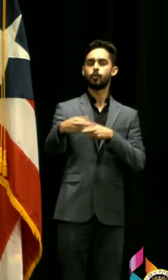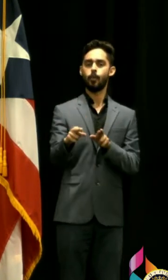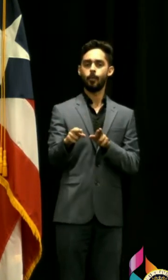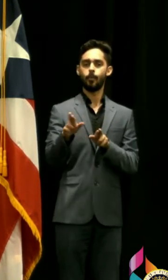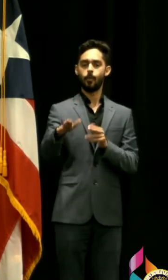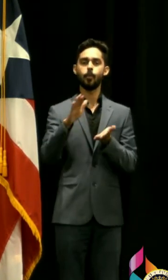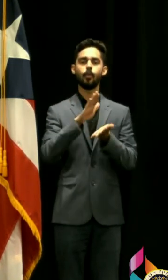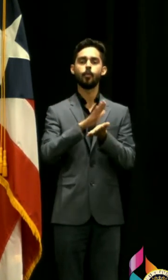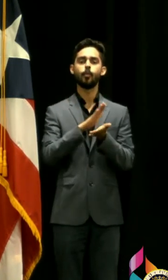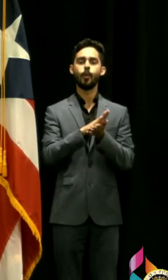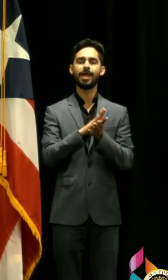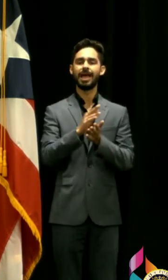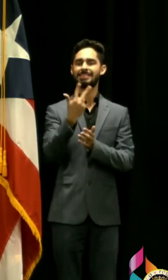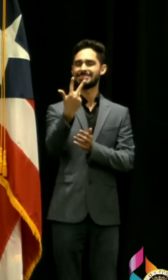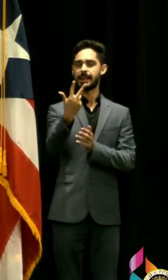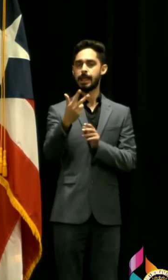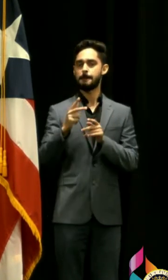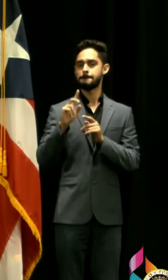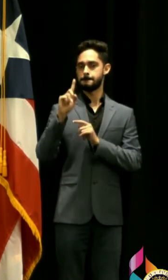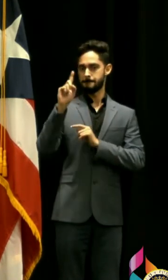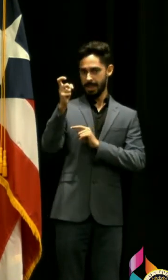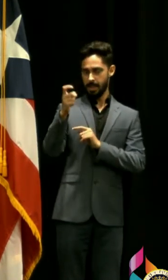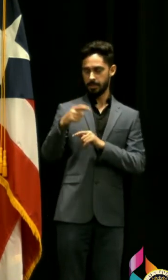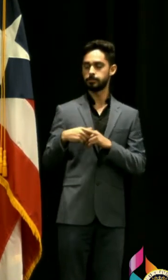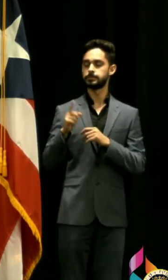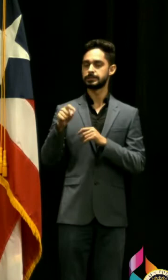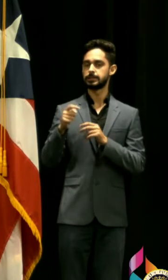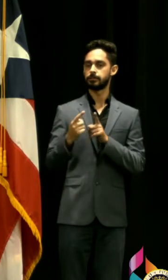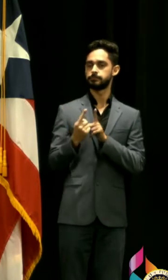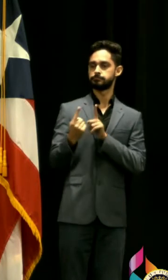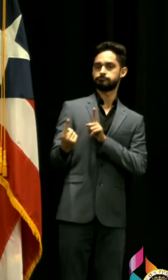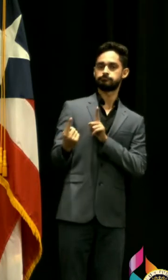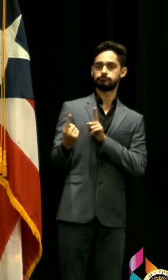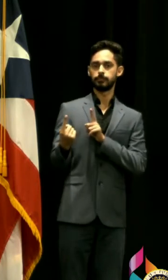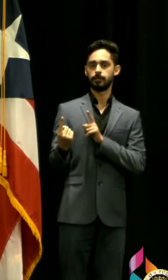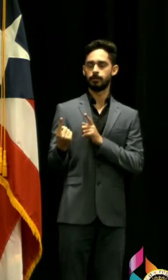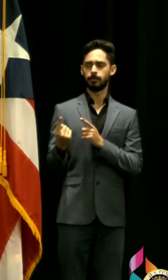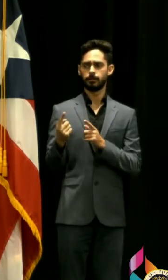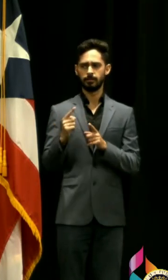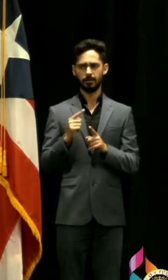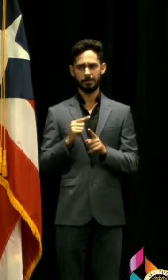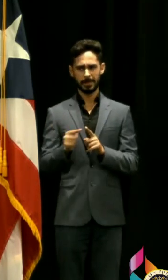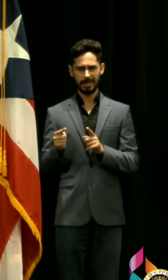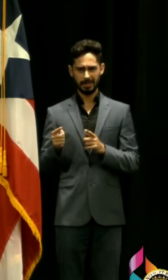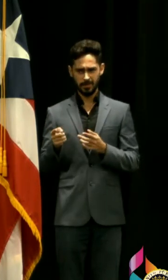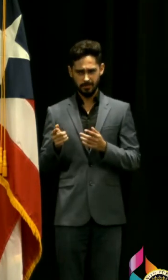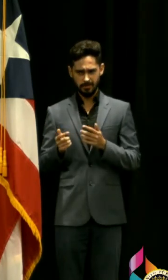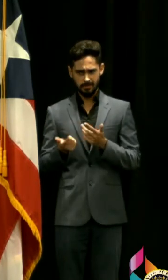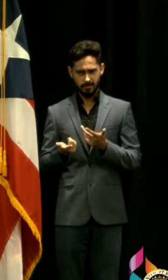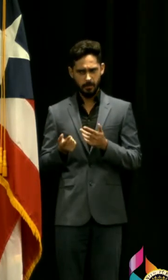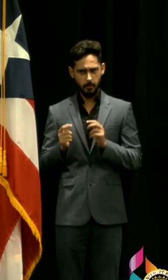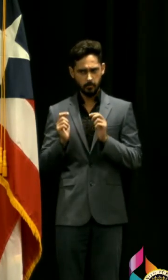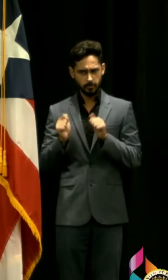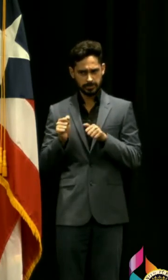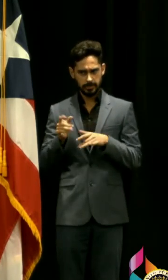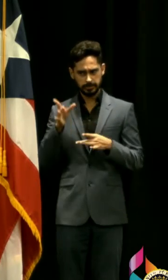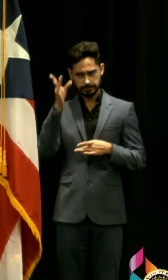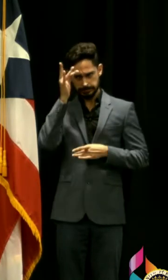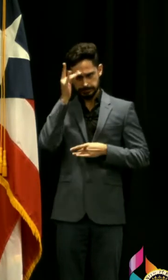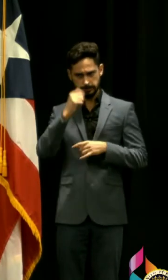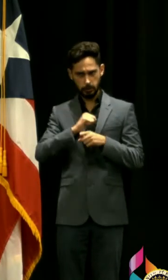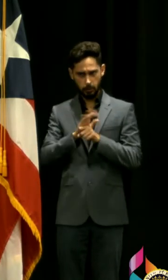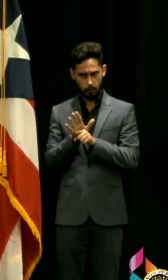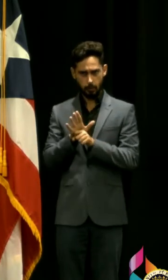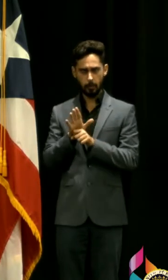cuando la CDC establece que cuando hay una comunidad con alta transmisión de contagios de covid-19 se supone que se